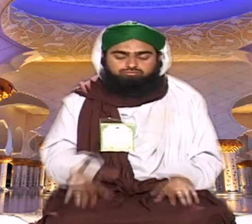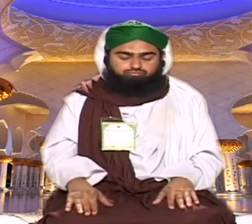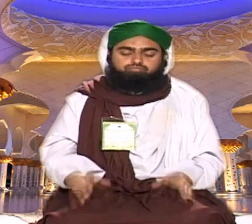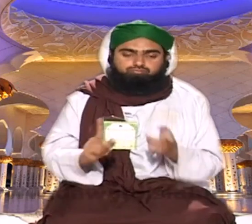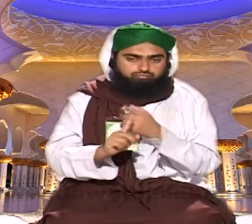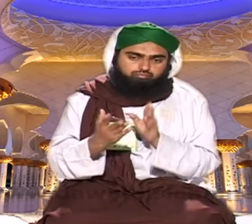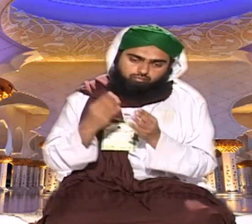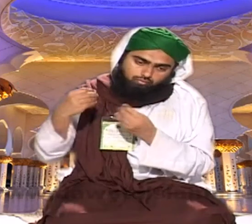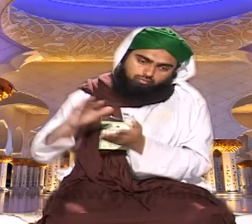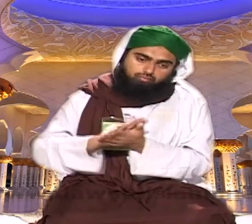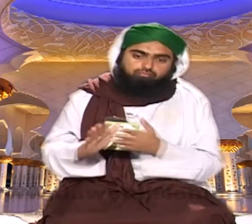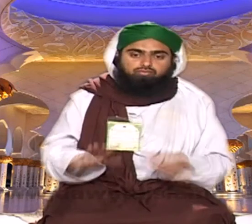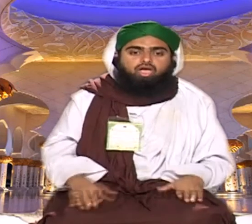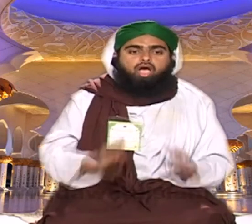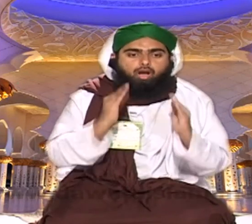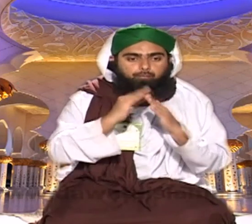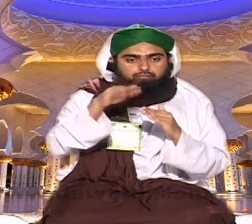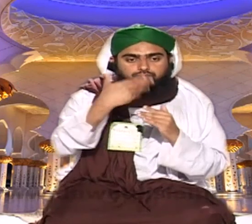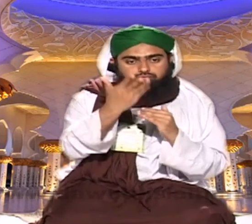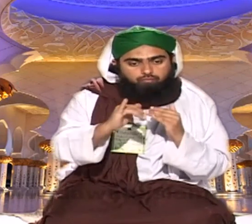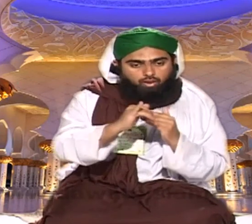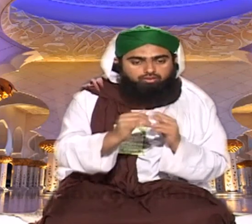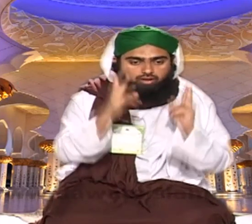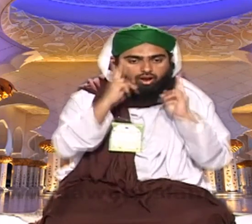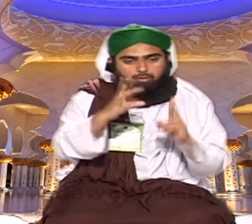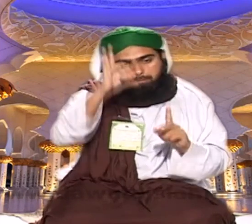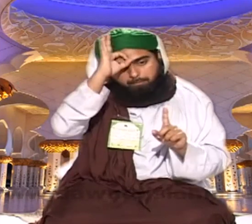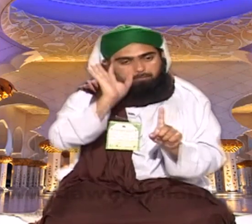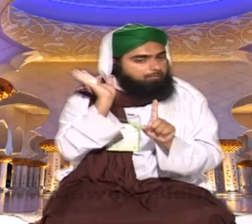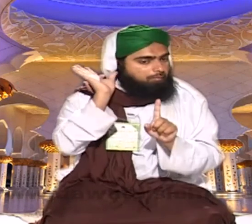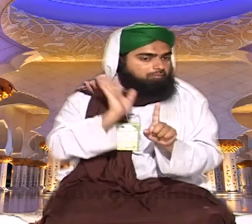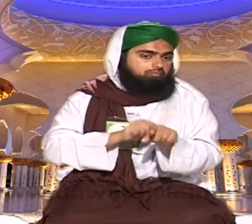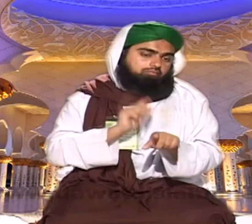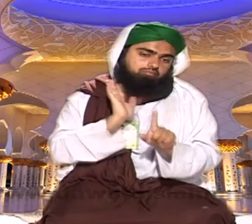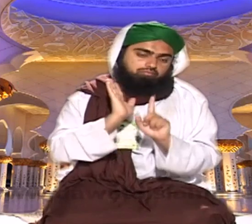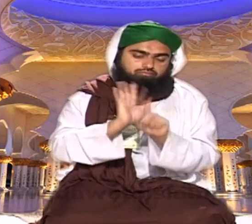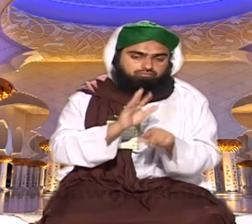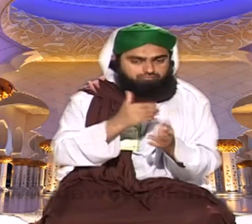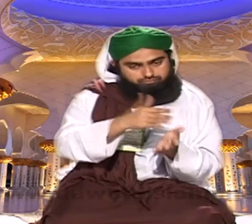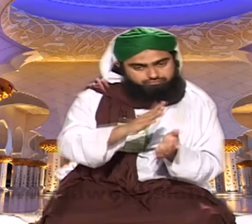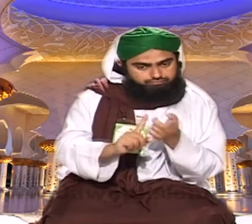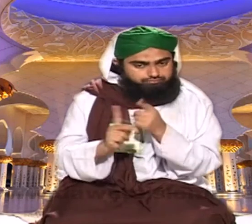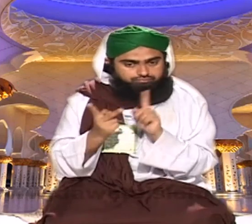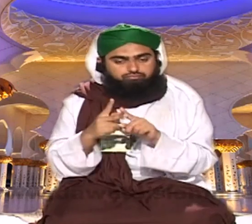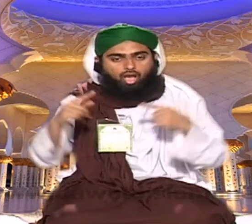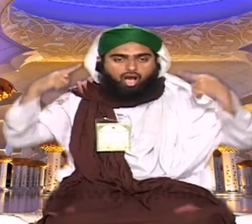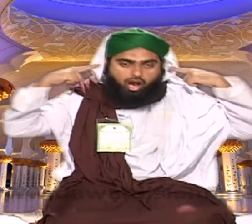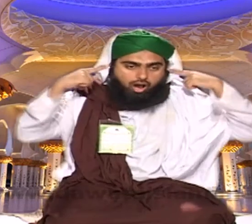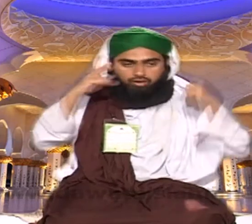ایک اور طریقہ میرا میرے ذہن میں آیا اس پر عمل کر لیں آپ کے قریب مسجد ہوگی ہے امام صاحب امام صاحب این وقت پر جماعت کیا